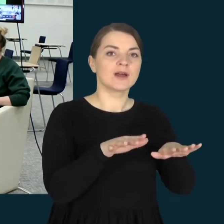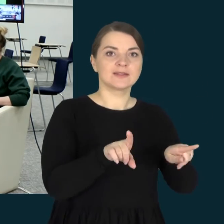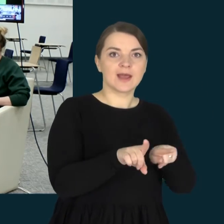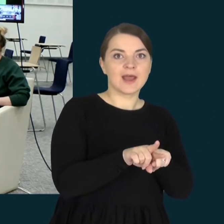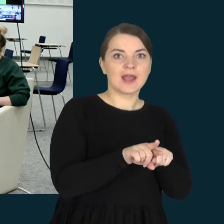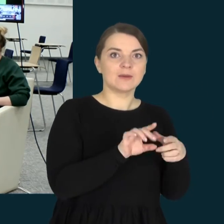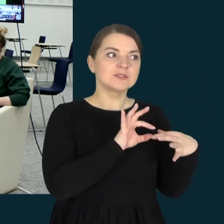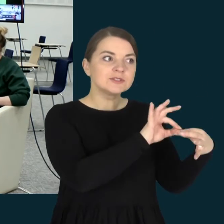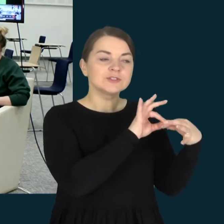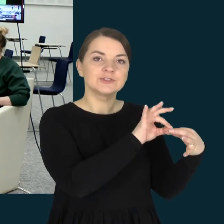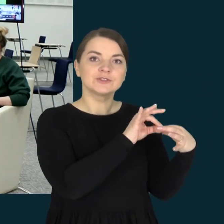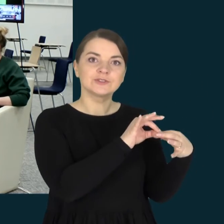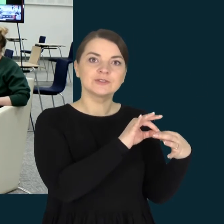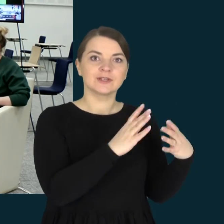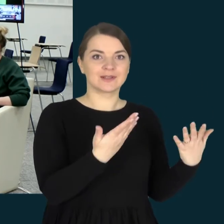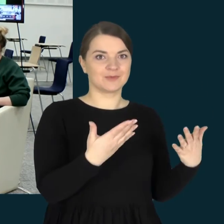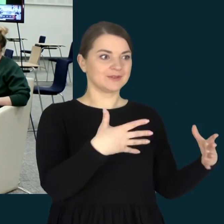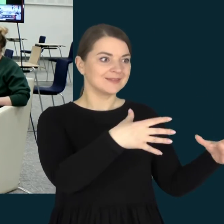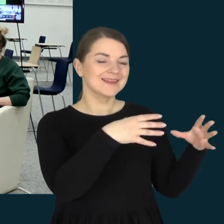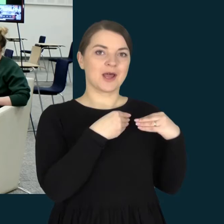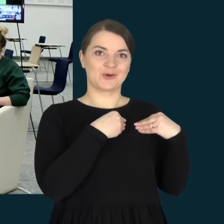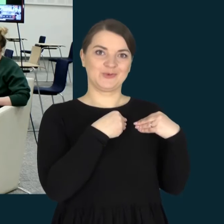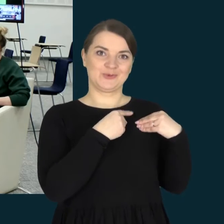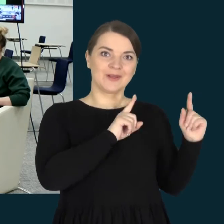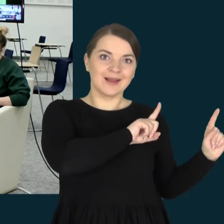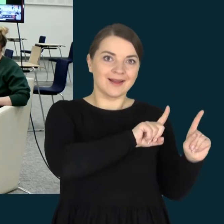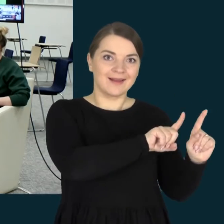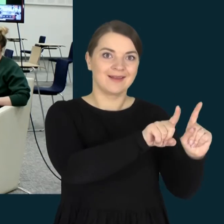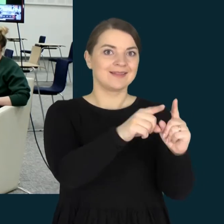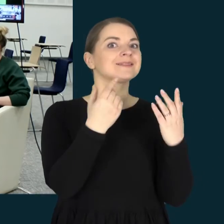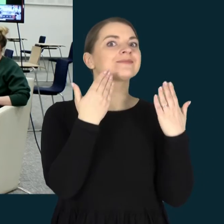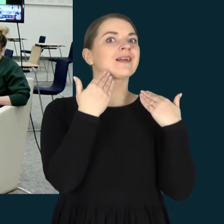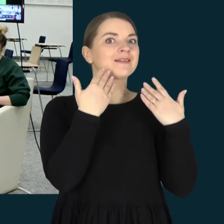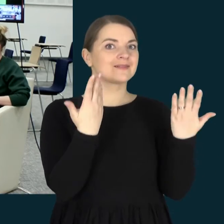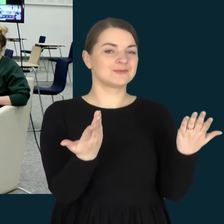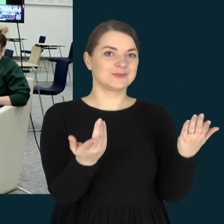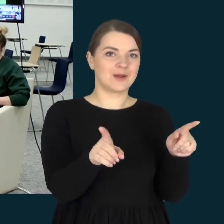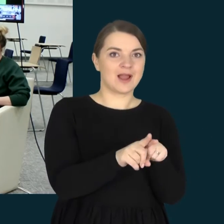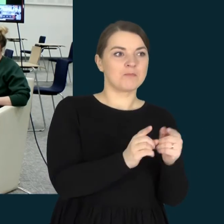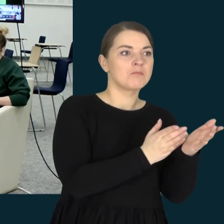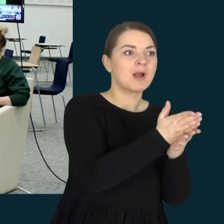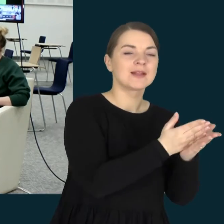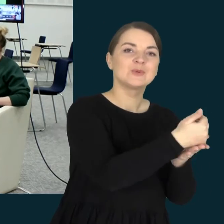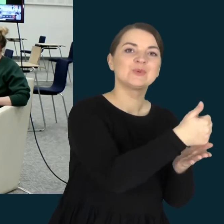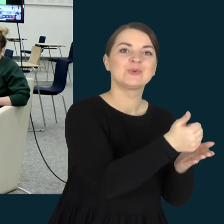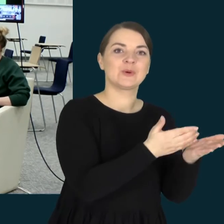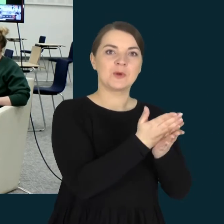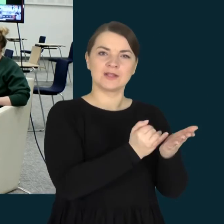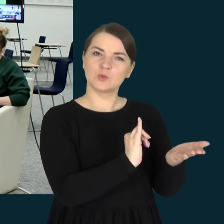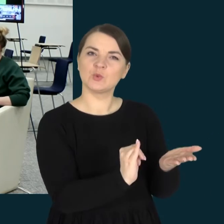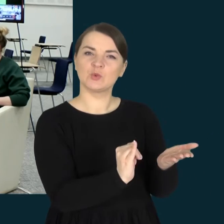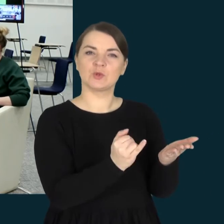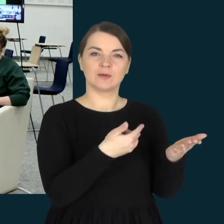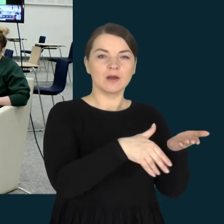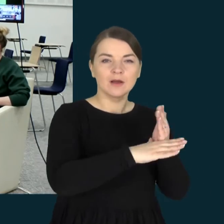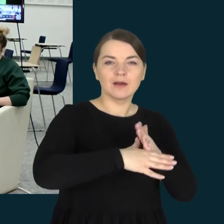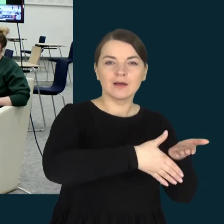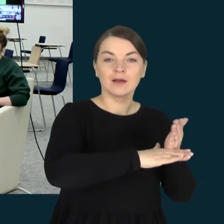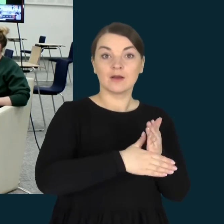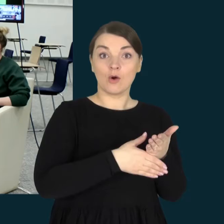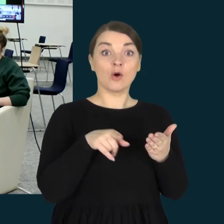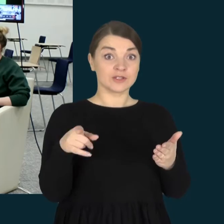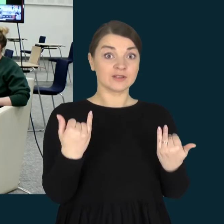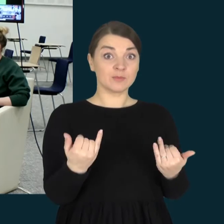bendražygio. Ar ne tai, kad bendražygio, bet kažkokios tai patirties, gerosios ar blogosios patirties. Ar šioje kovoje